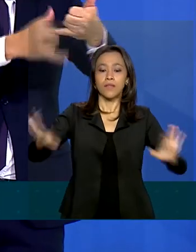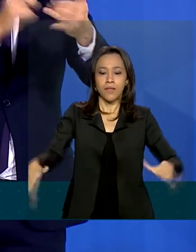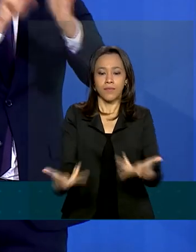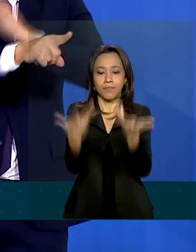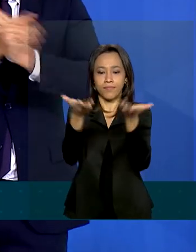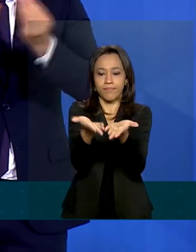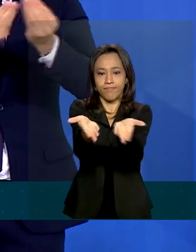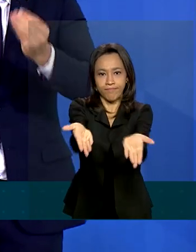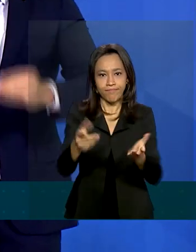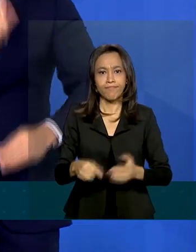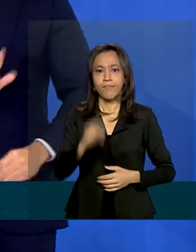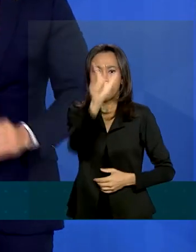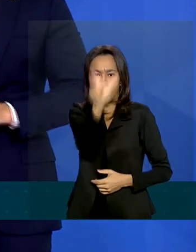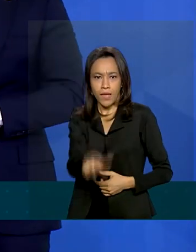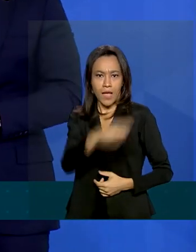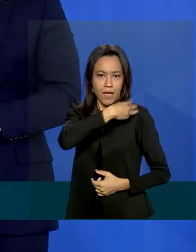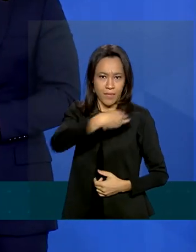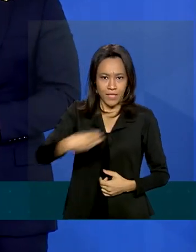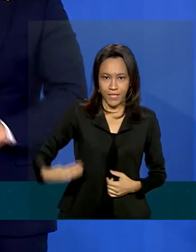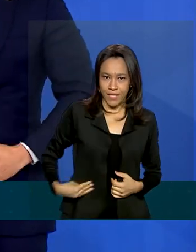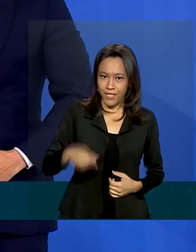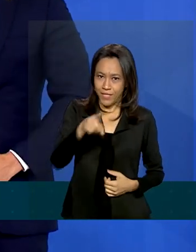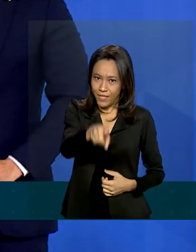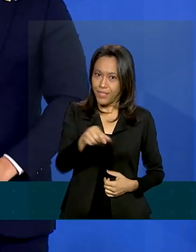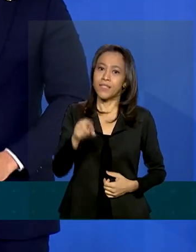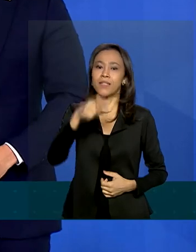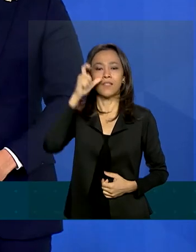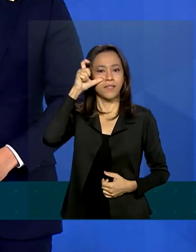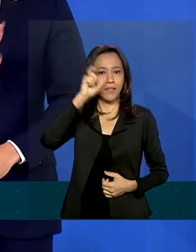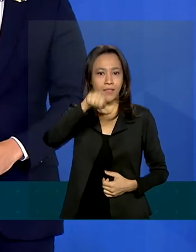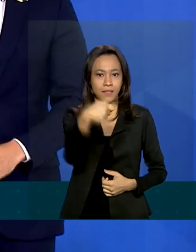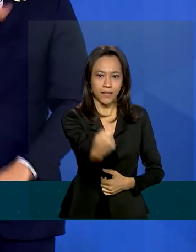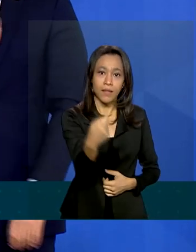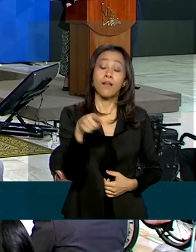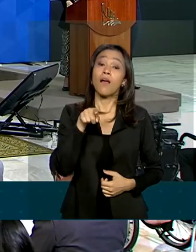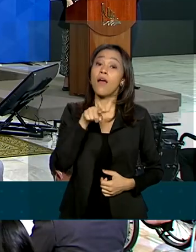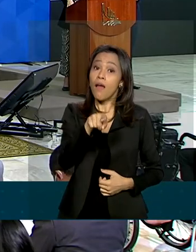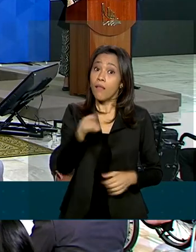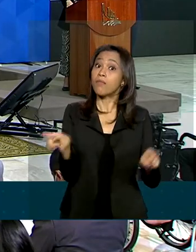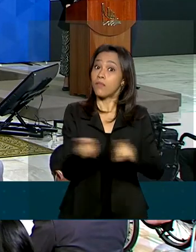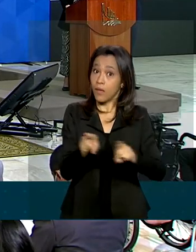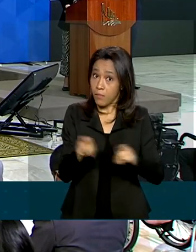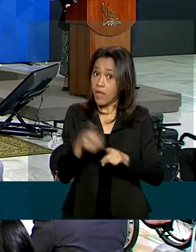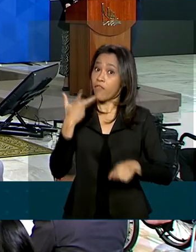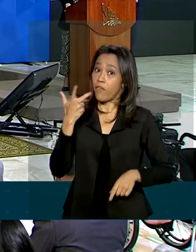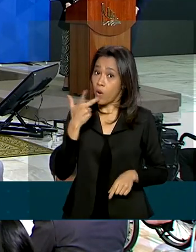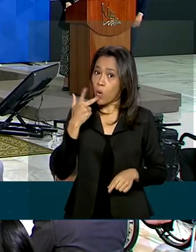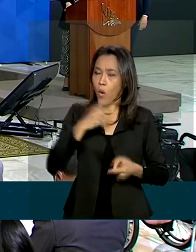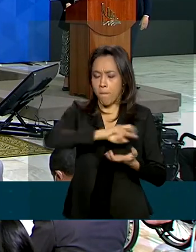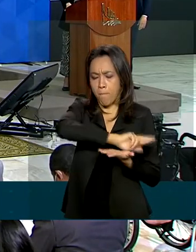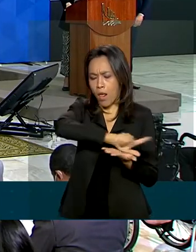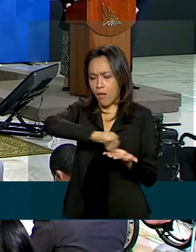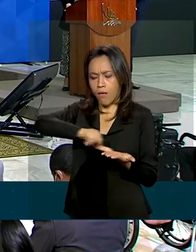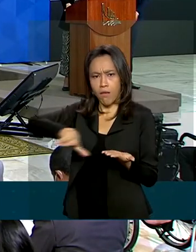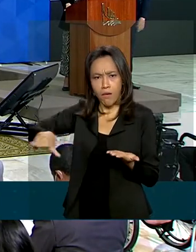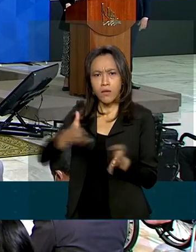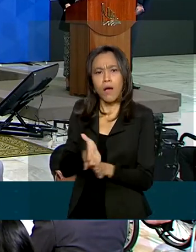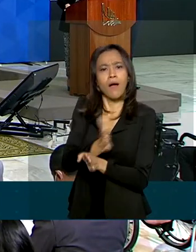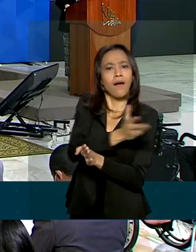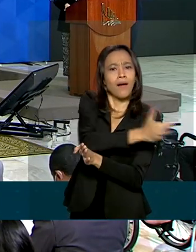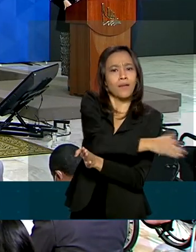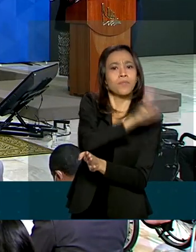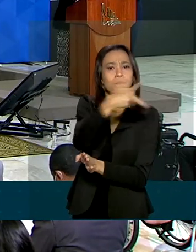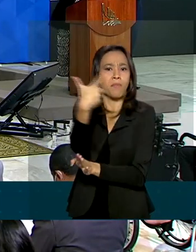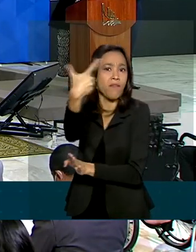Planalto, a ministra da Mulher da Família e dos Direitos Humanos, Damaris Alves, também citou ações já realizadas como a